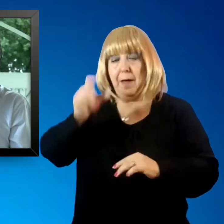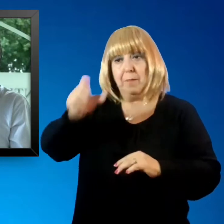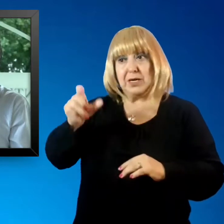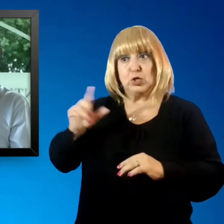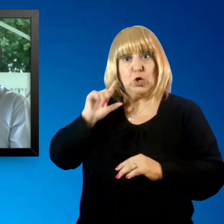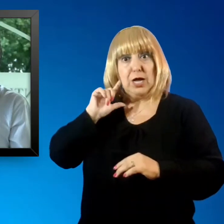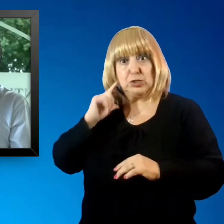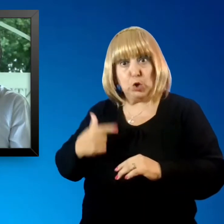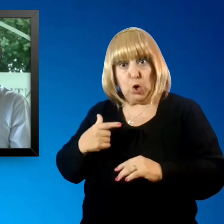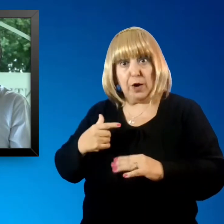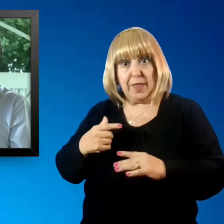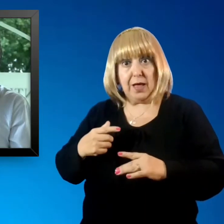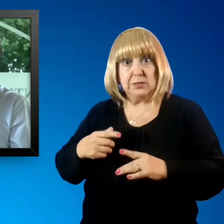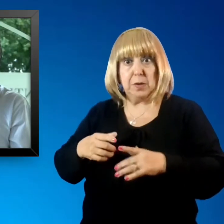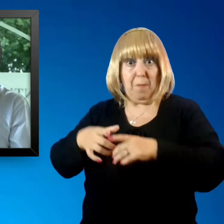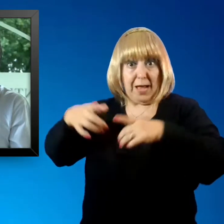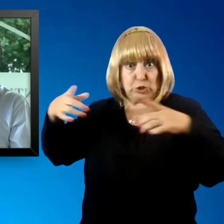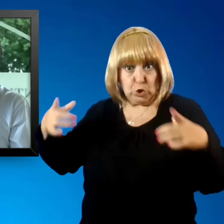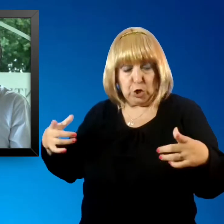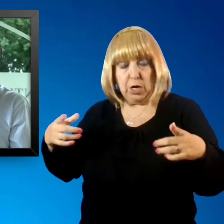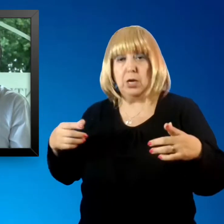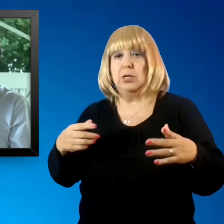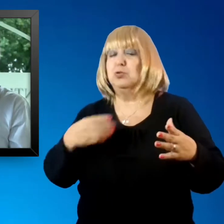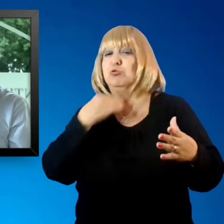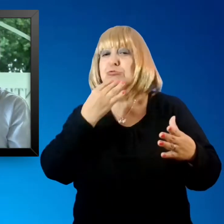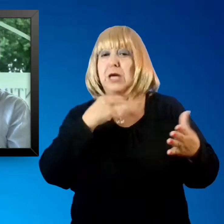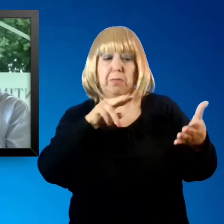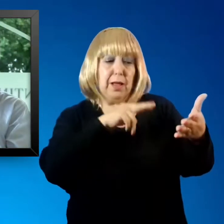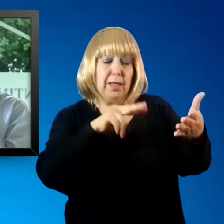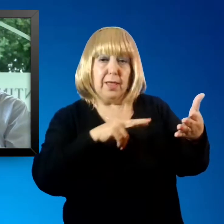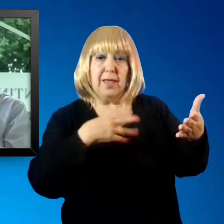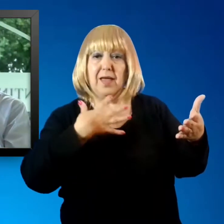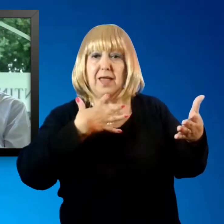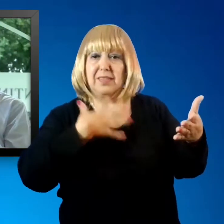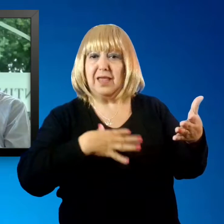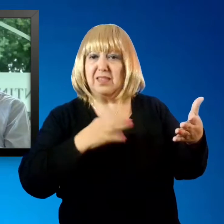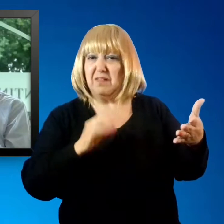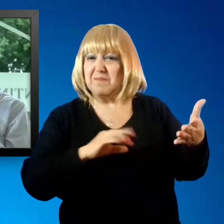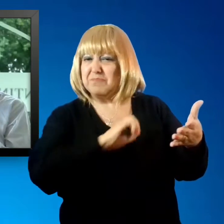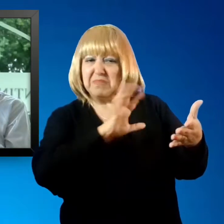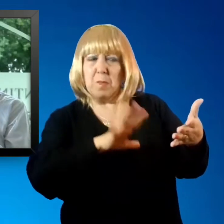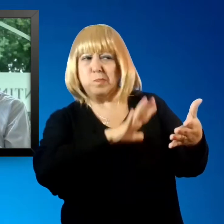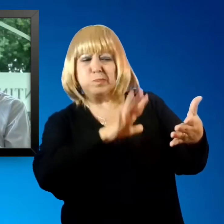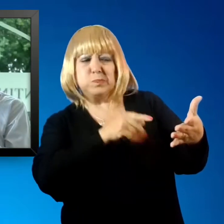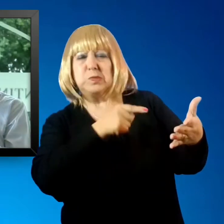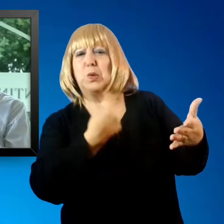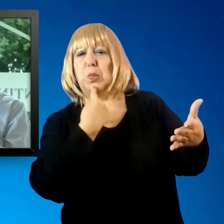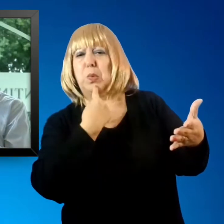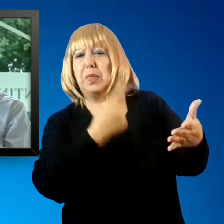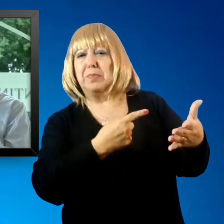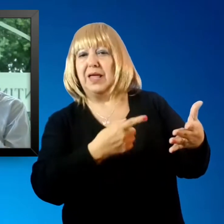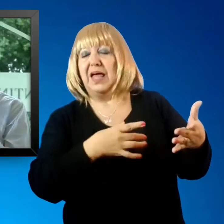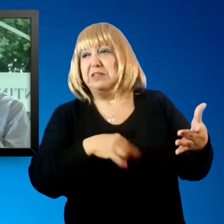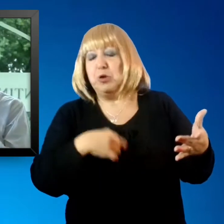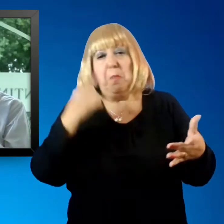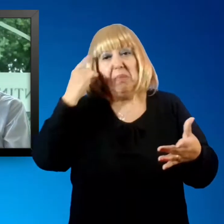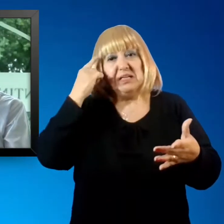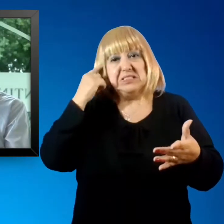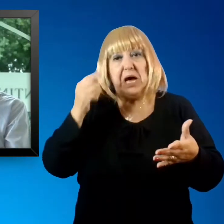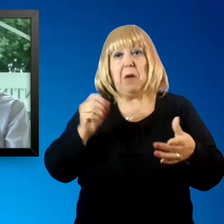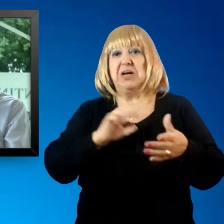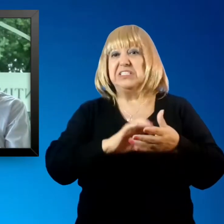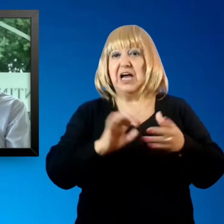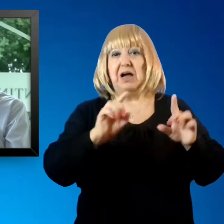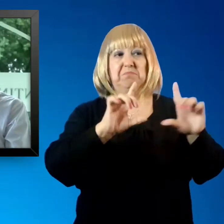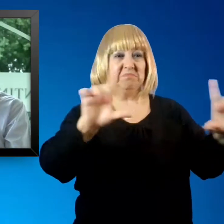que muchísimas personas, una gran mayoría de las personas sordas, son analfabetos. Entonces, cuando uno creía que suplía esto de